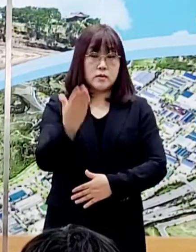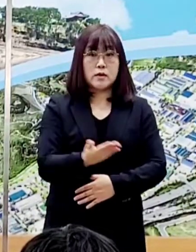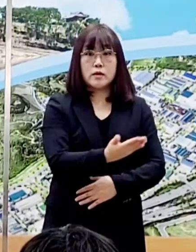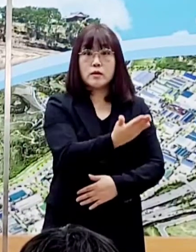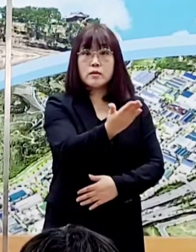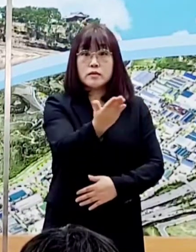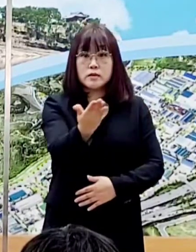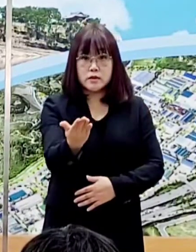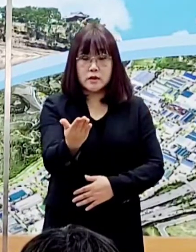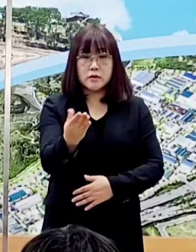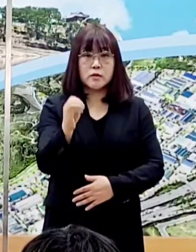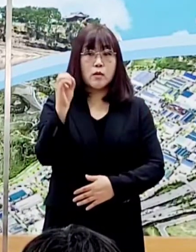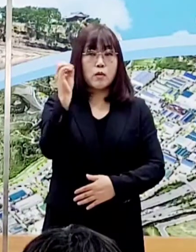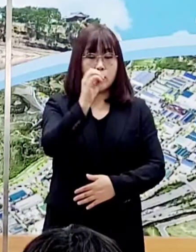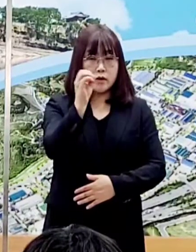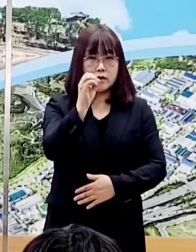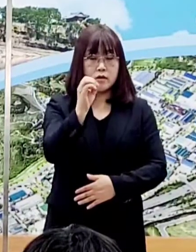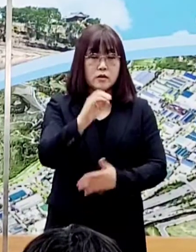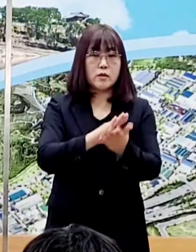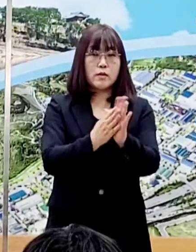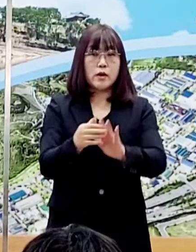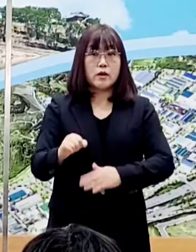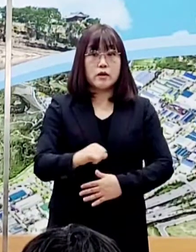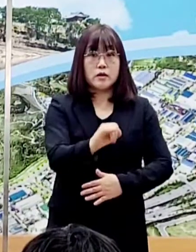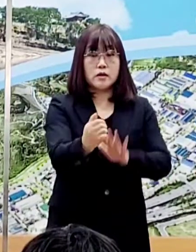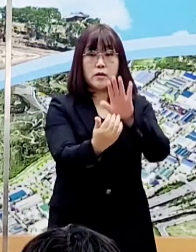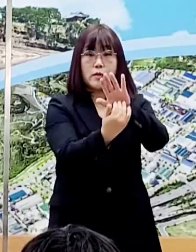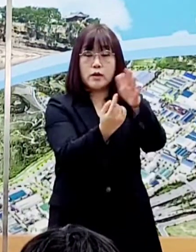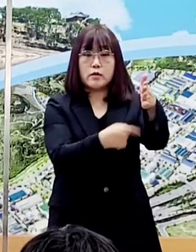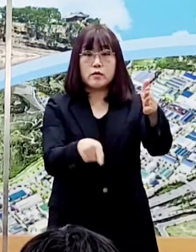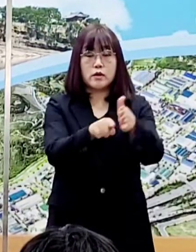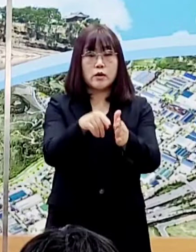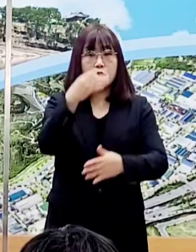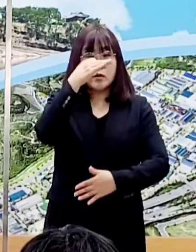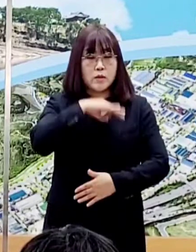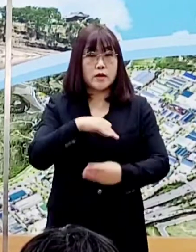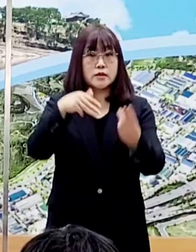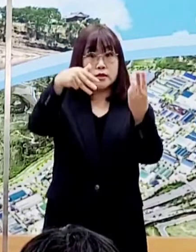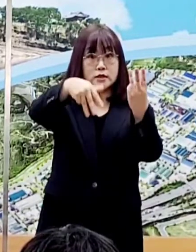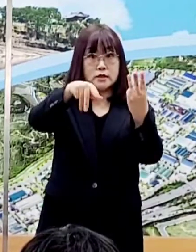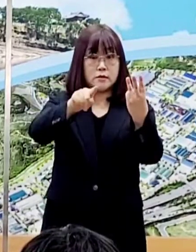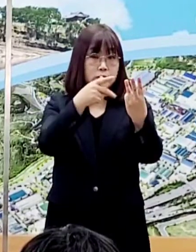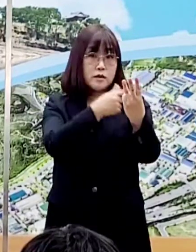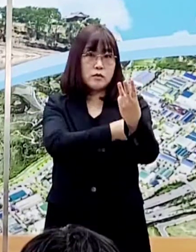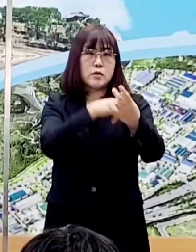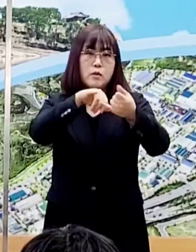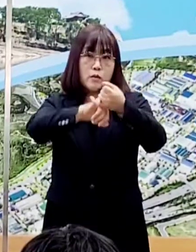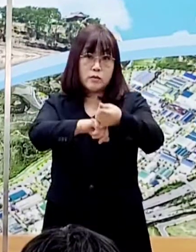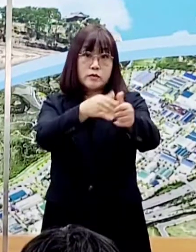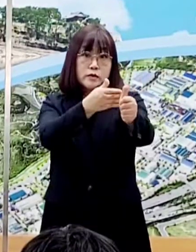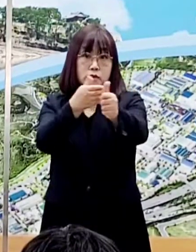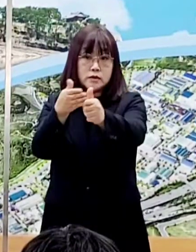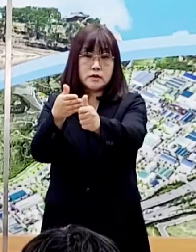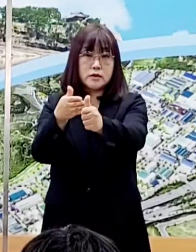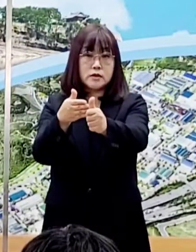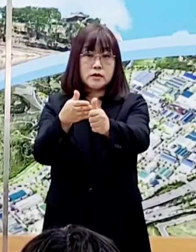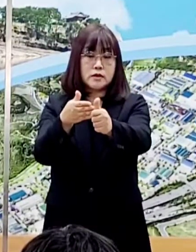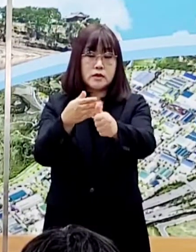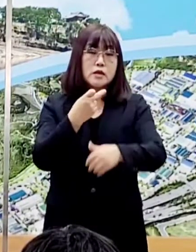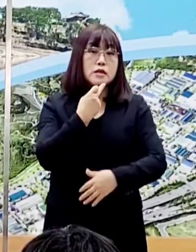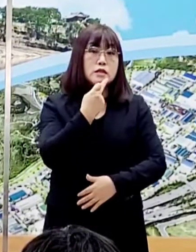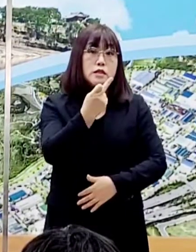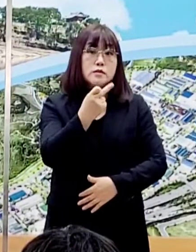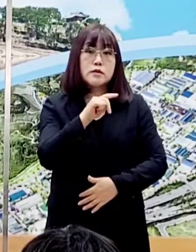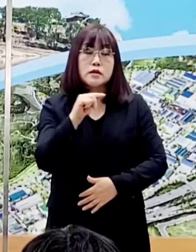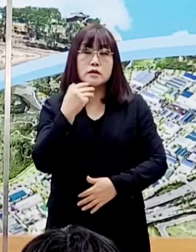시민들께서는 오미크론 변이 예방에 효과적인 3차 접종을 반드시 받아주시고 12에서